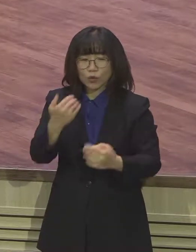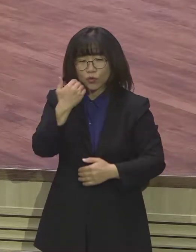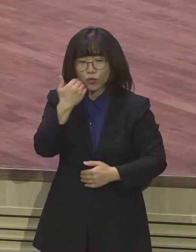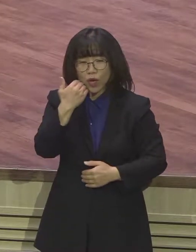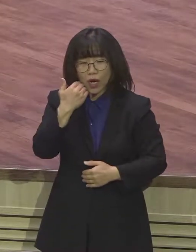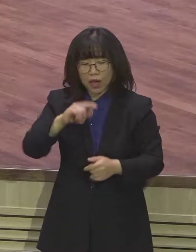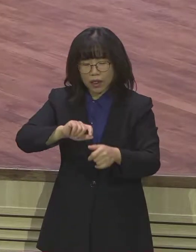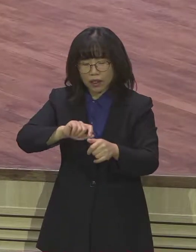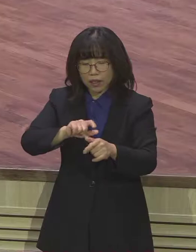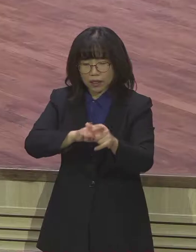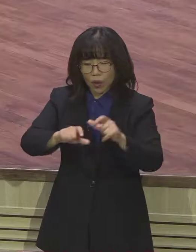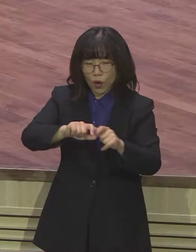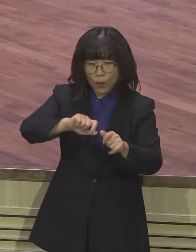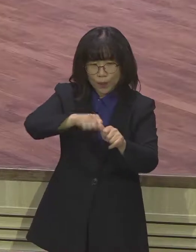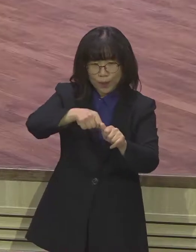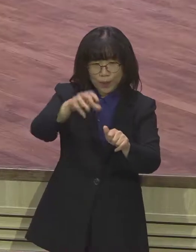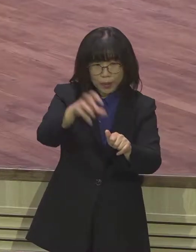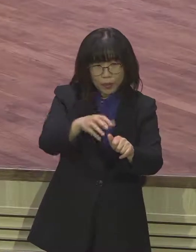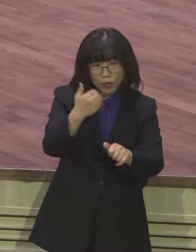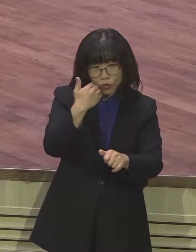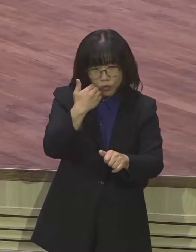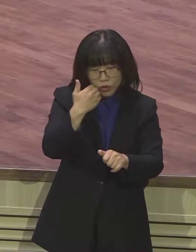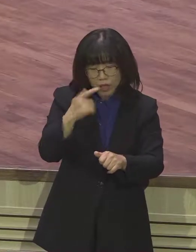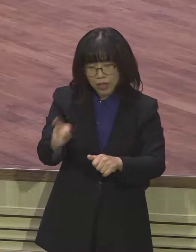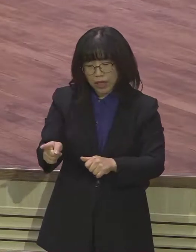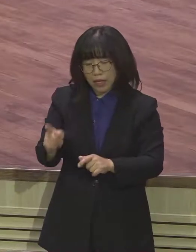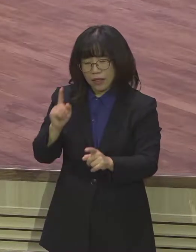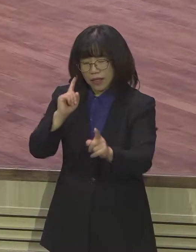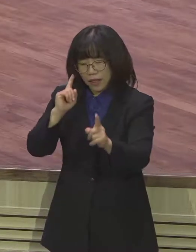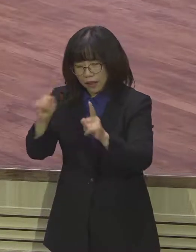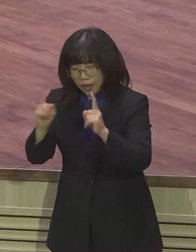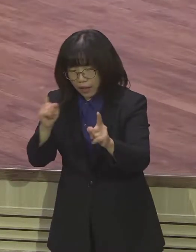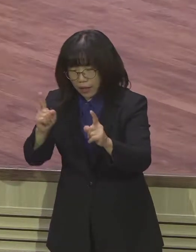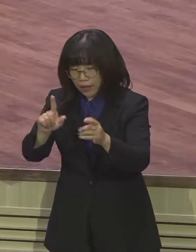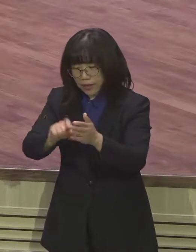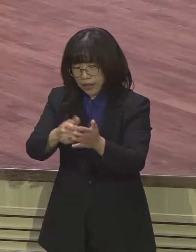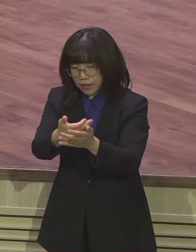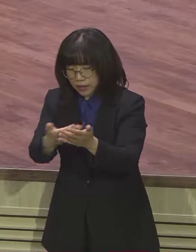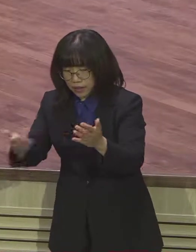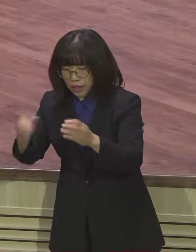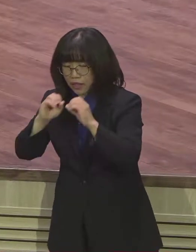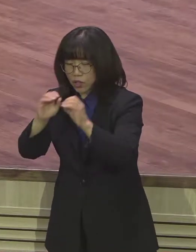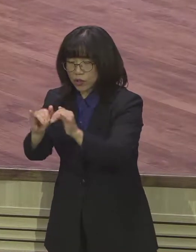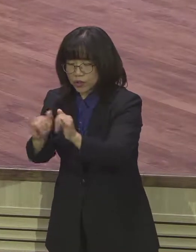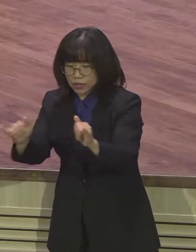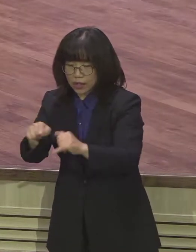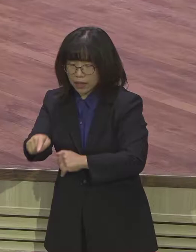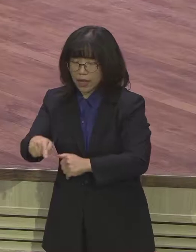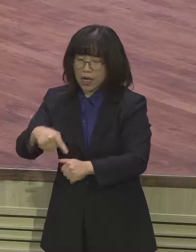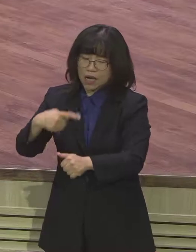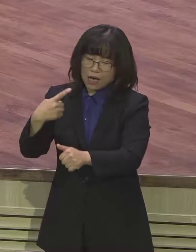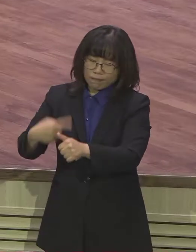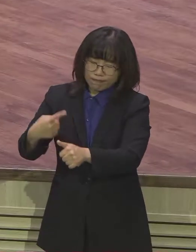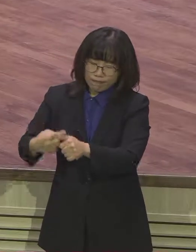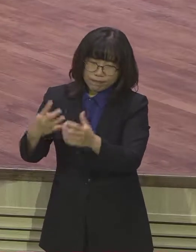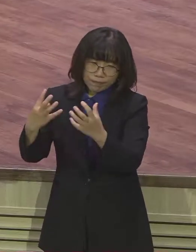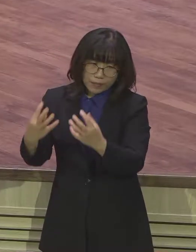바로 타락한 시대를 살았던 선지자 왜 타락한 시대는 그만큼 하나님의 심판의 메시지를 전해야 하기 때문에